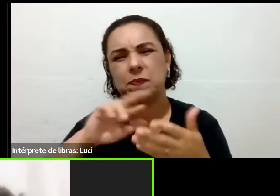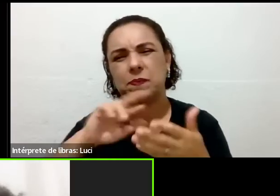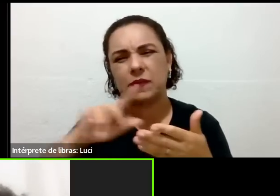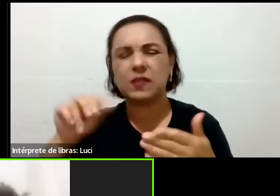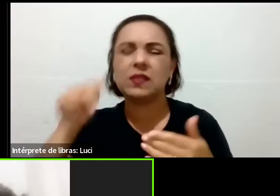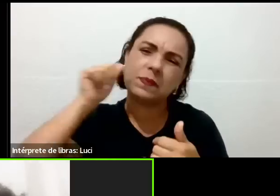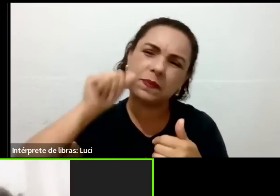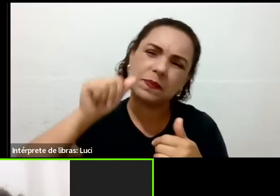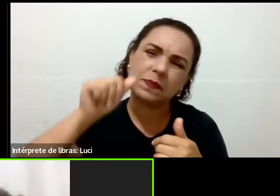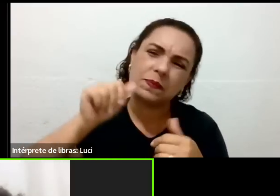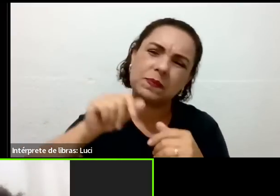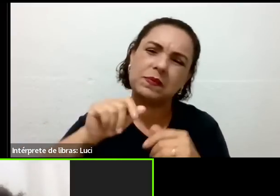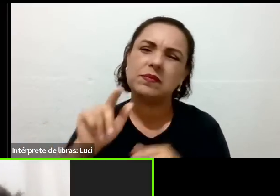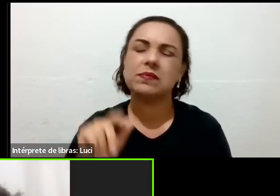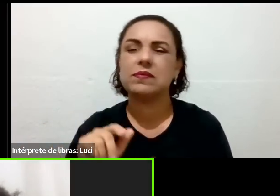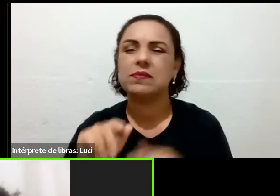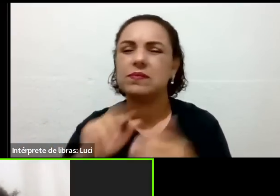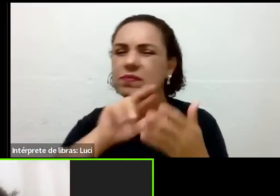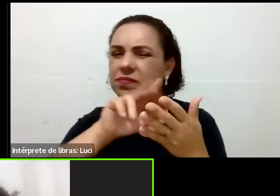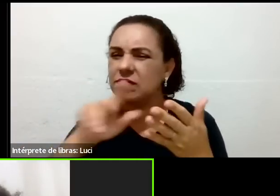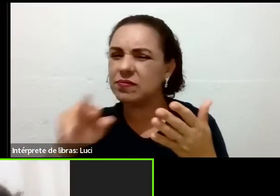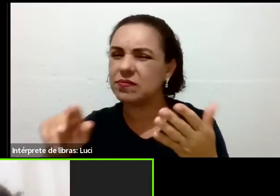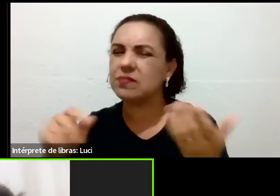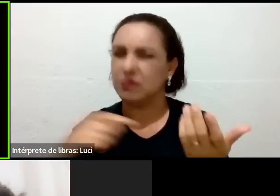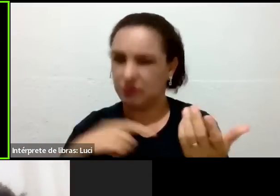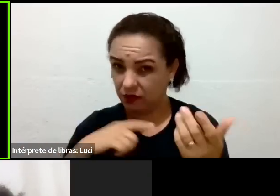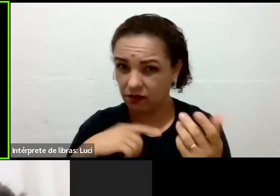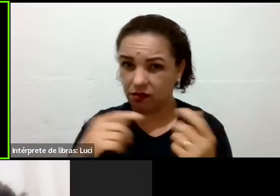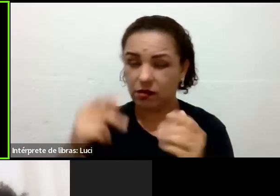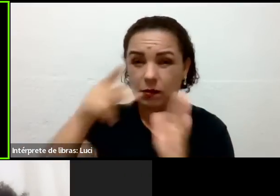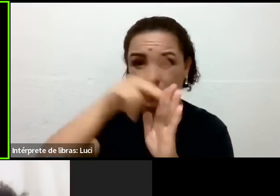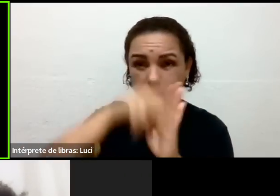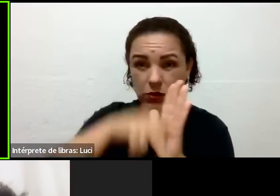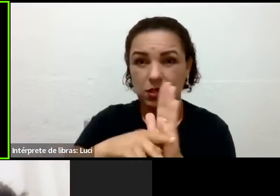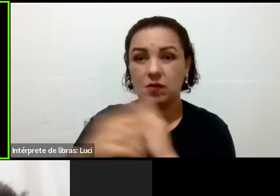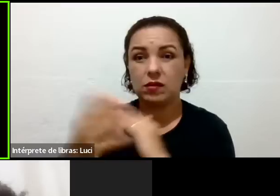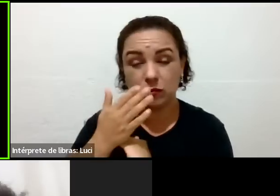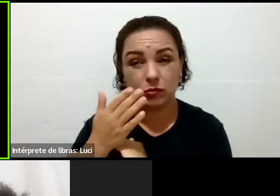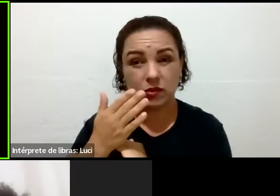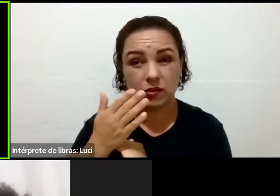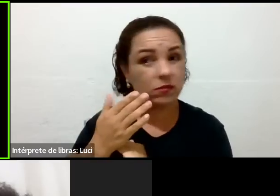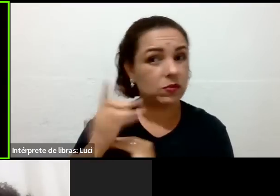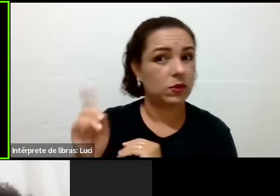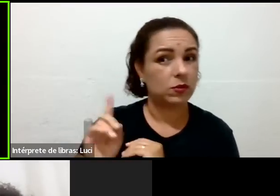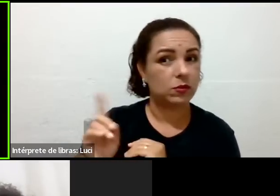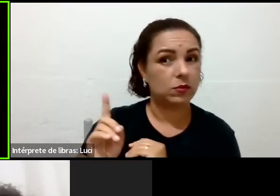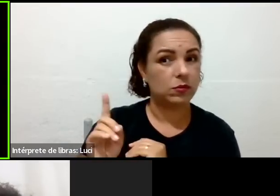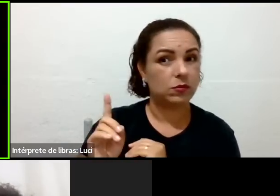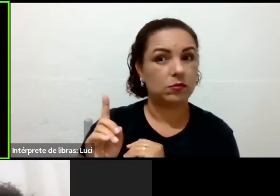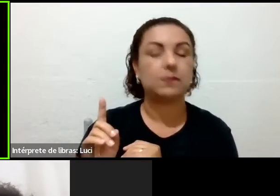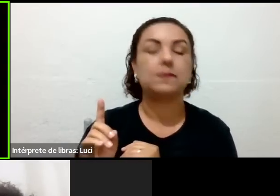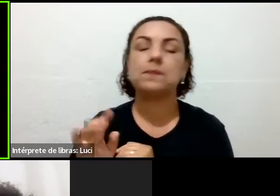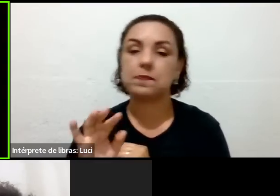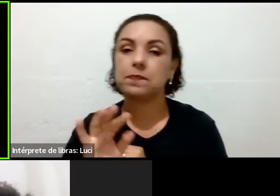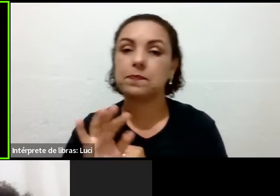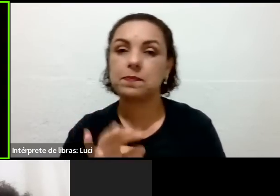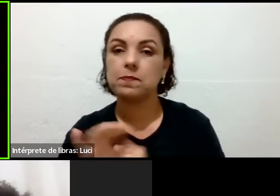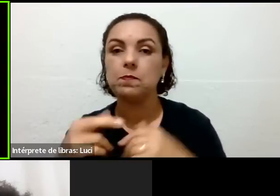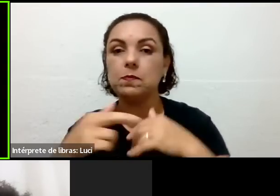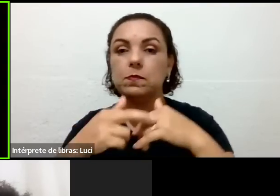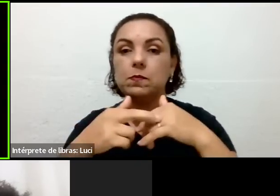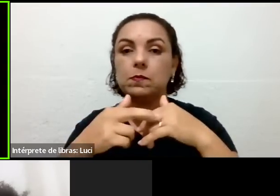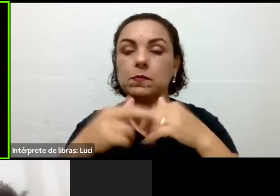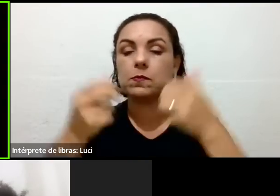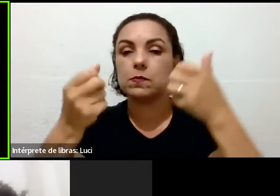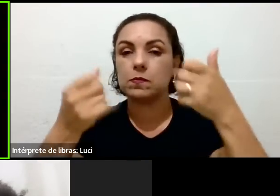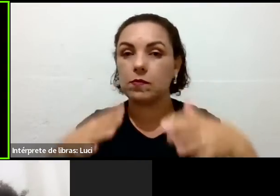vou ter benefício nessa área também? Você vai ter benefício, a gente não fala cura, mas benefícios, em qualquer